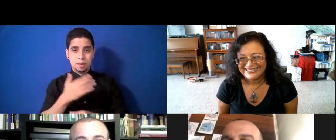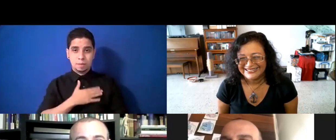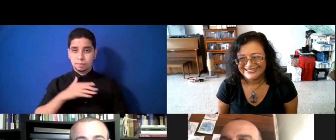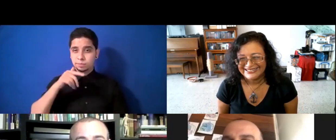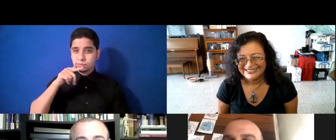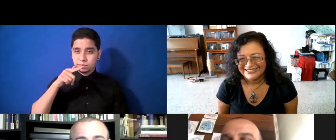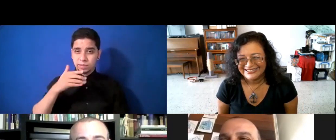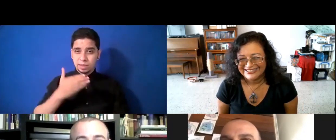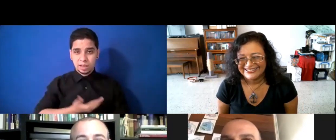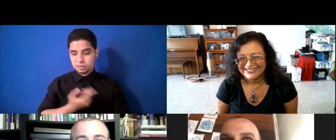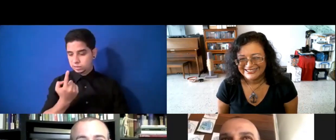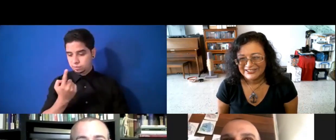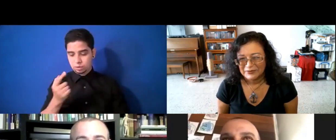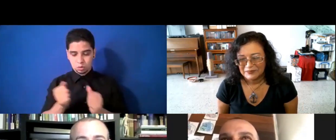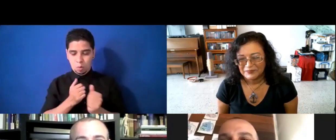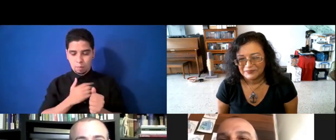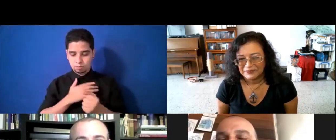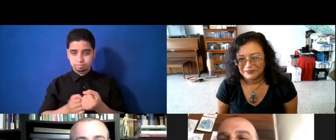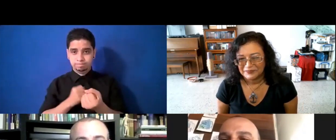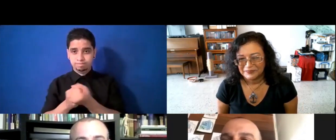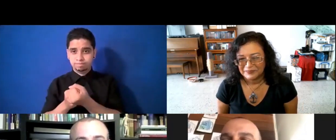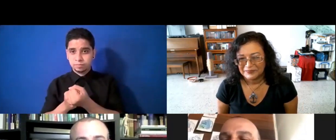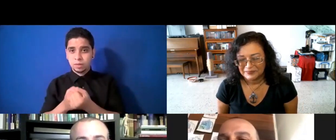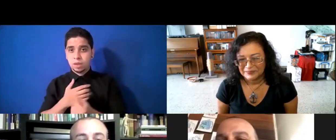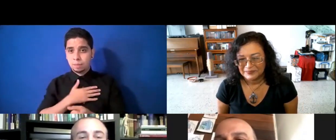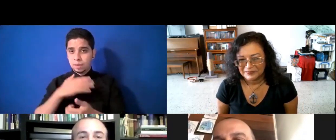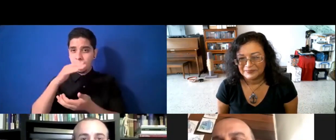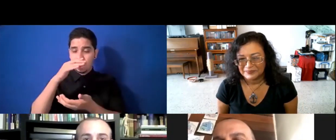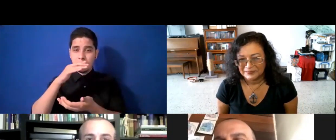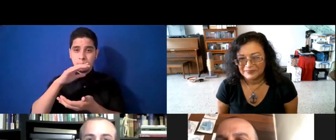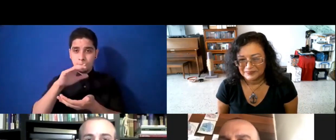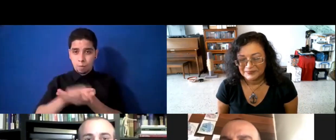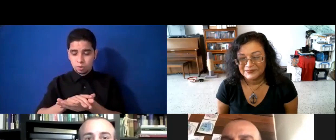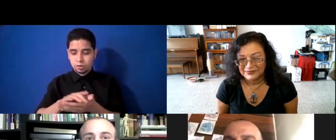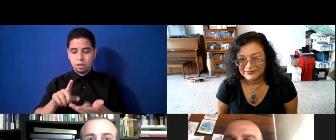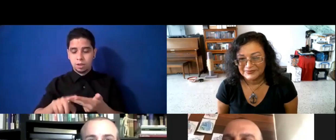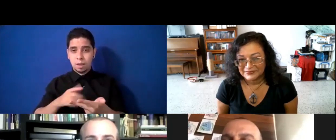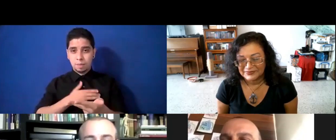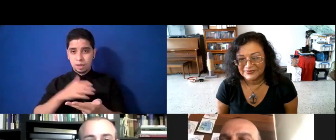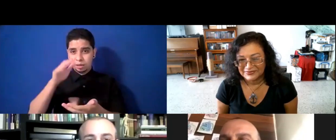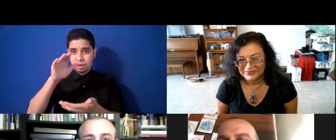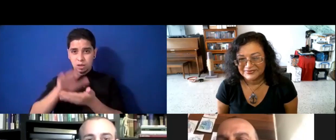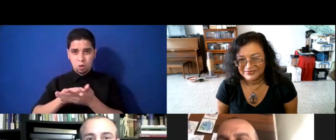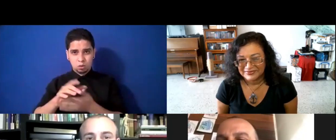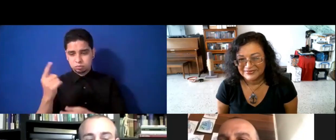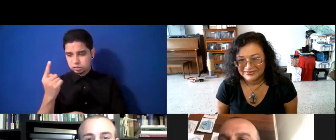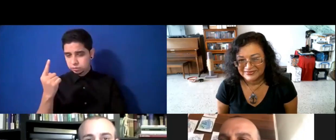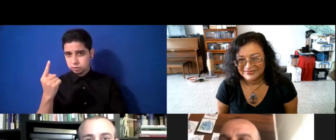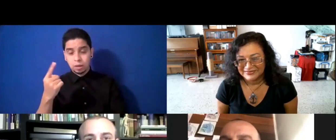está con mi hijo. Mi esposa, mi hijo, Ian, siempre están pendientes, así que es